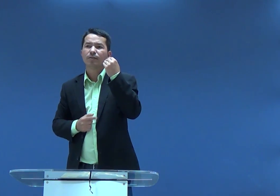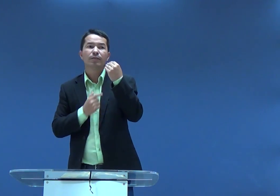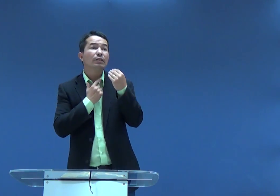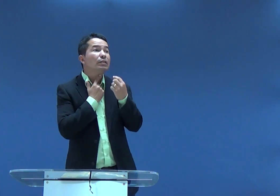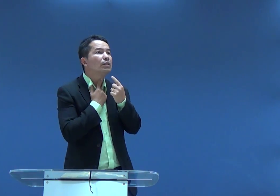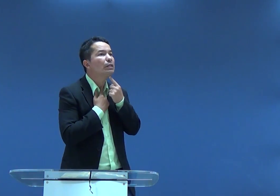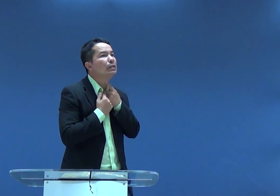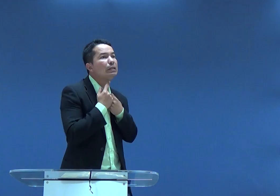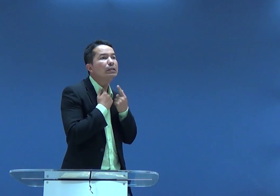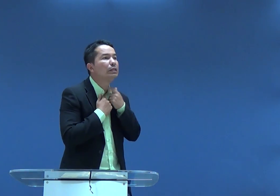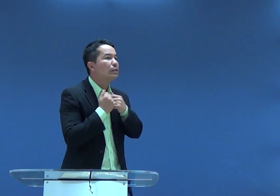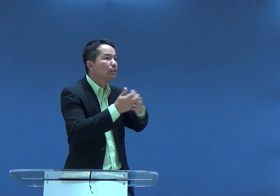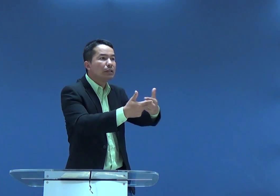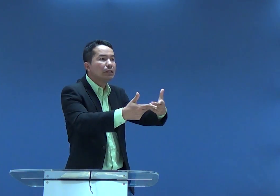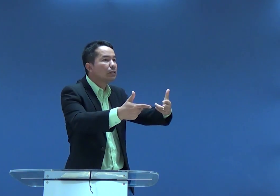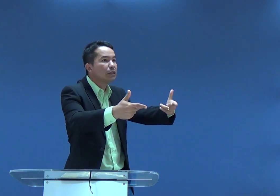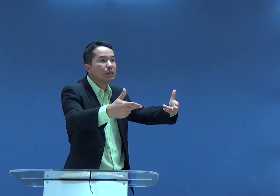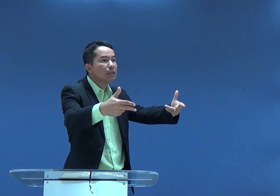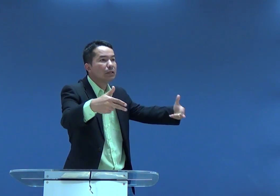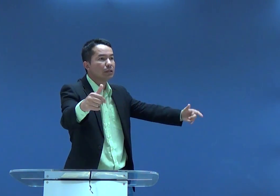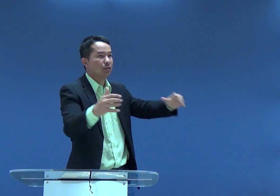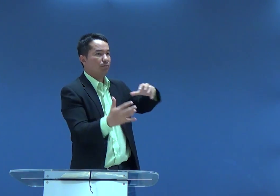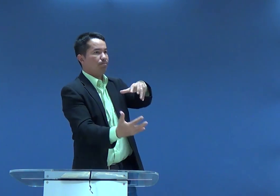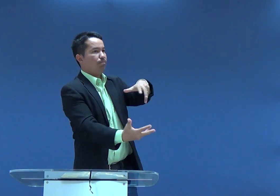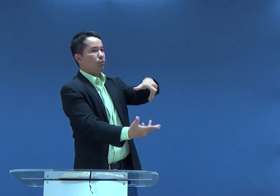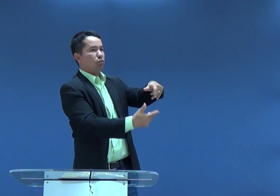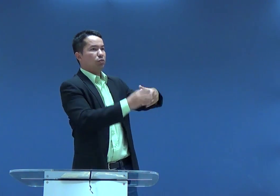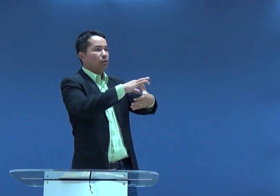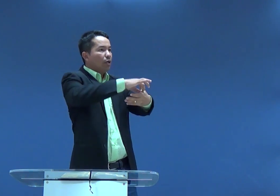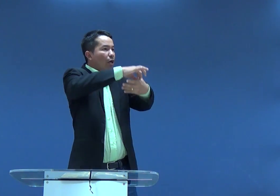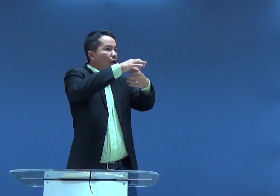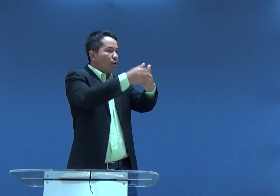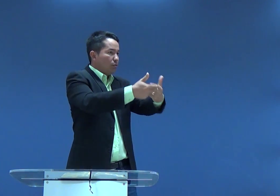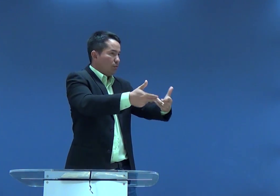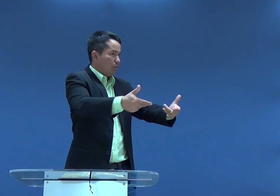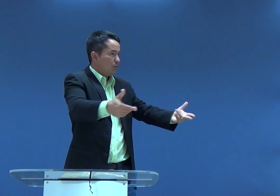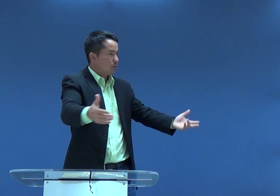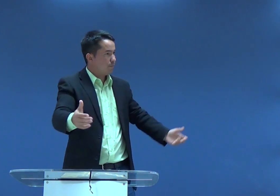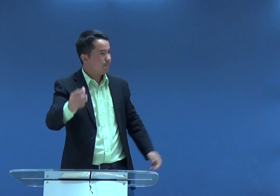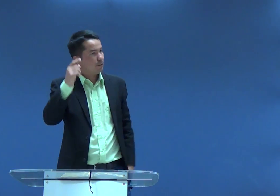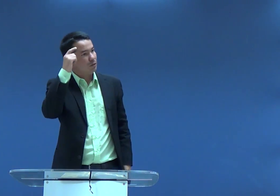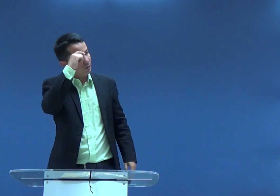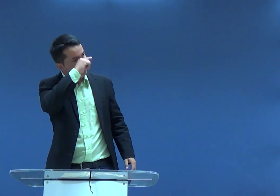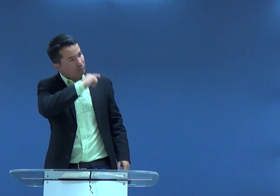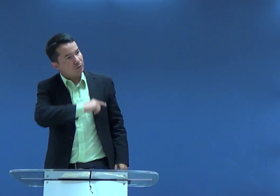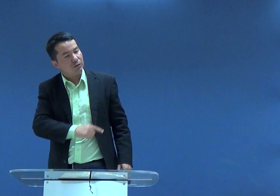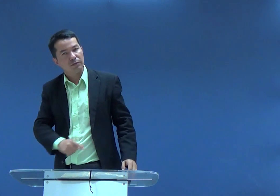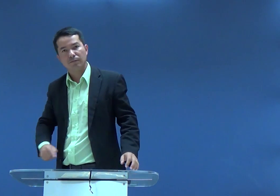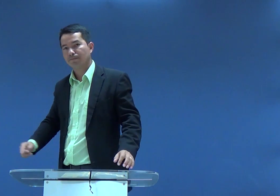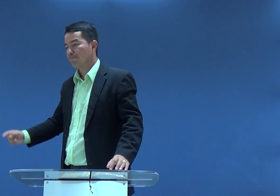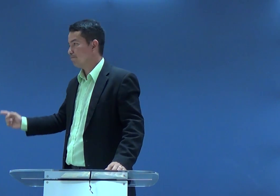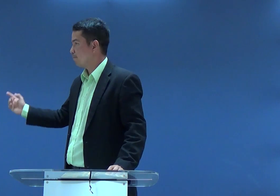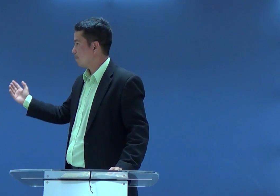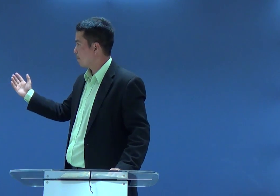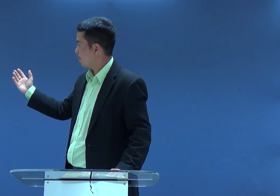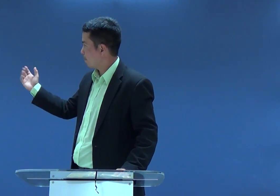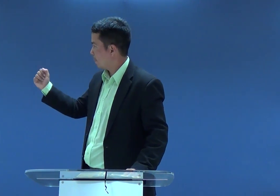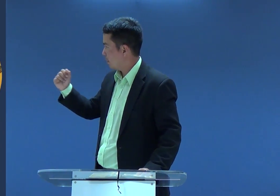mas às vezes nós acabamos ficando fracos também, nós ficamos fracos porque nós desejamos as coisas do mundo, as coisas da carne, e isso é muito complicado.